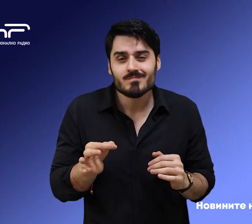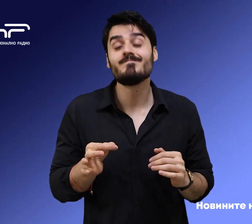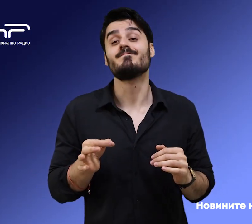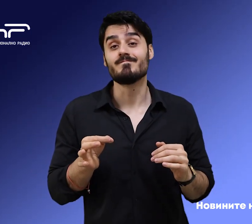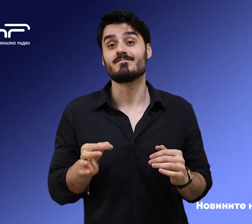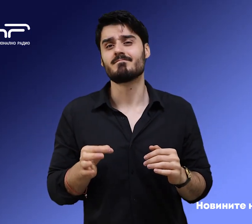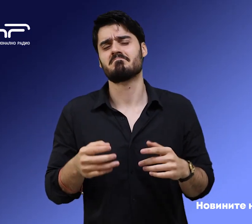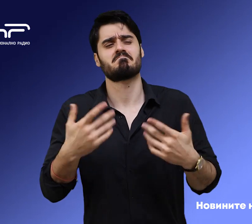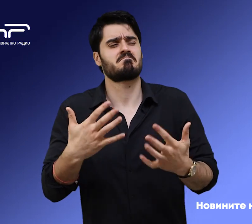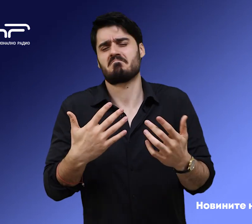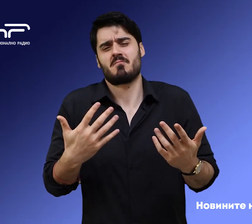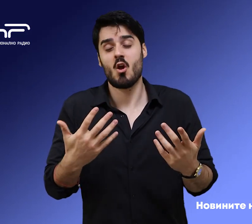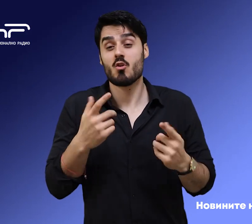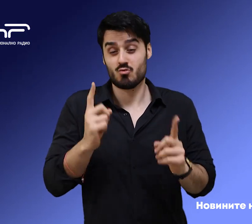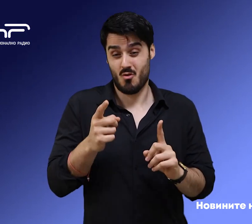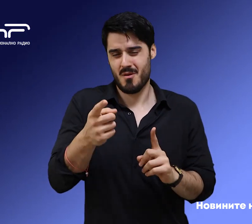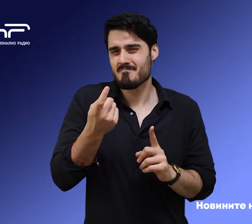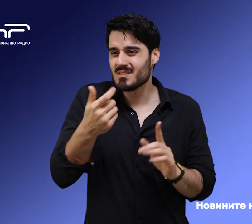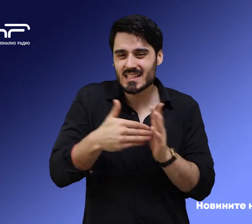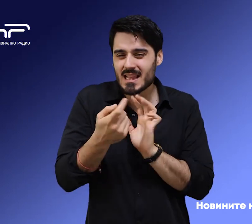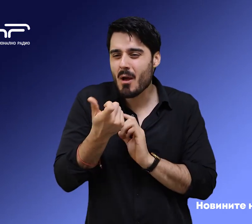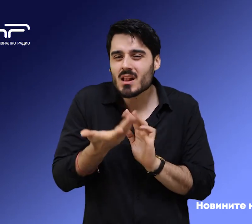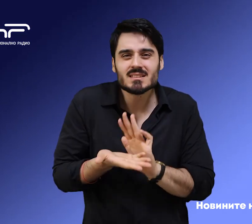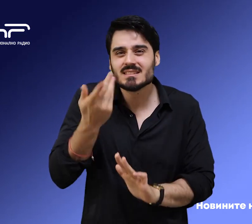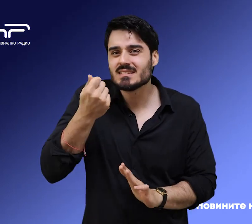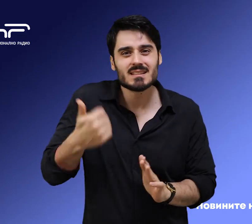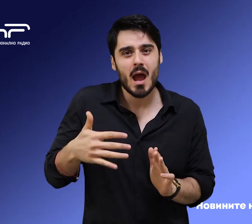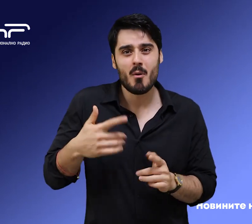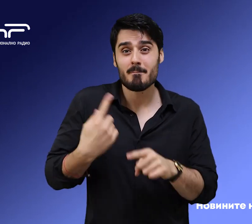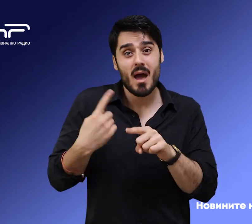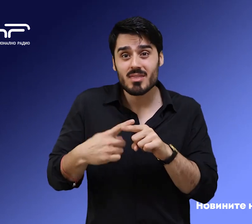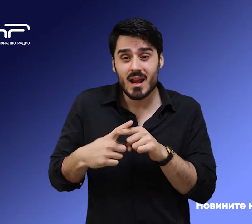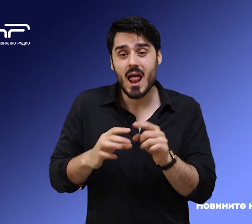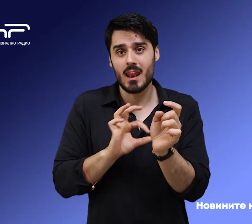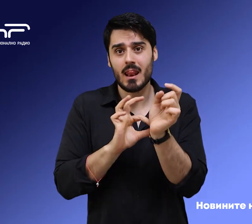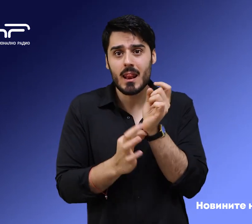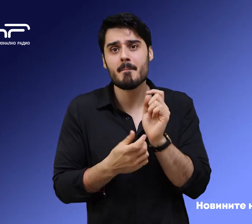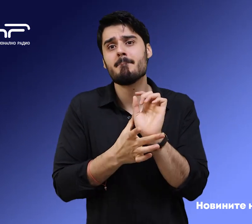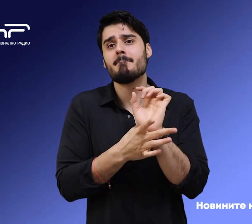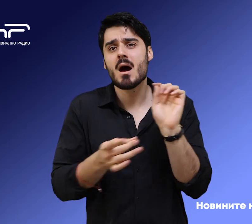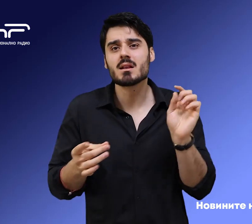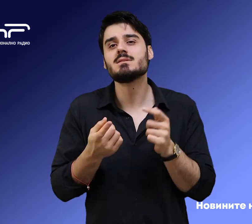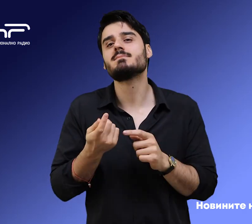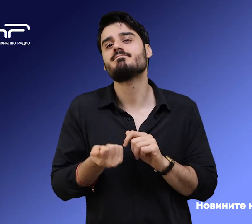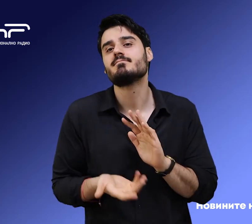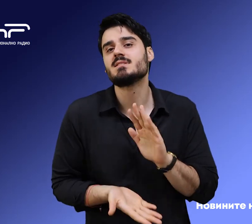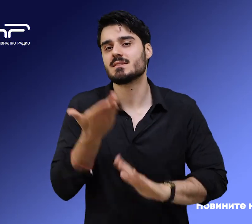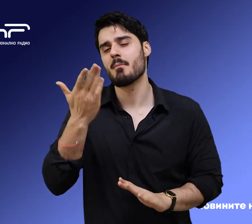или ленини кунци, заради малко по-скъпите материали, най-вече на картона и целофана. Мартениците имат малко по-високи цени, са около